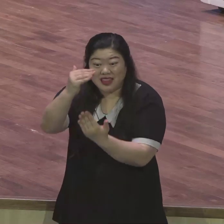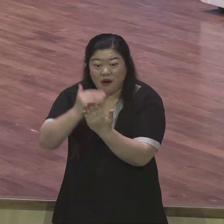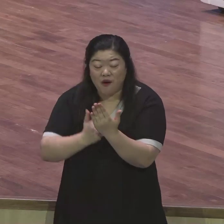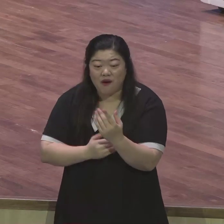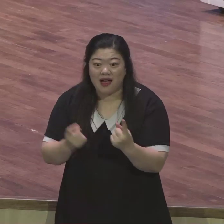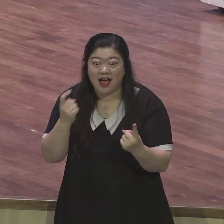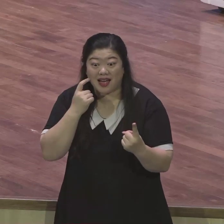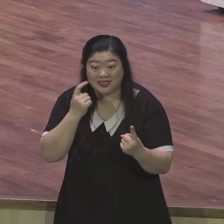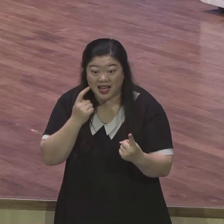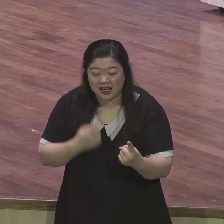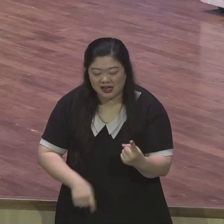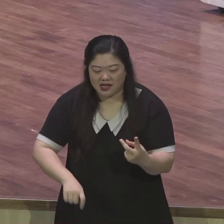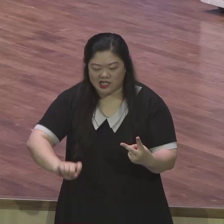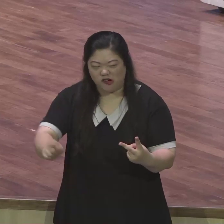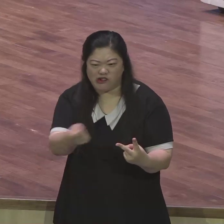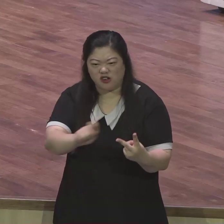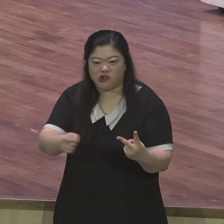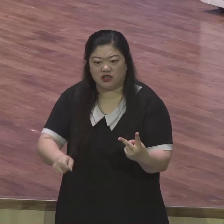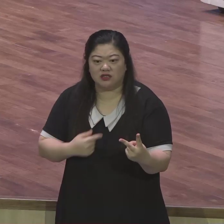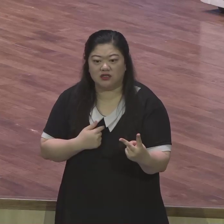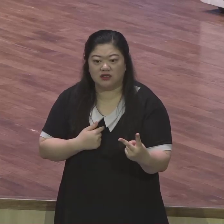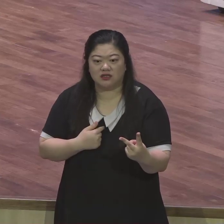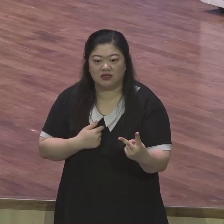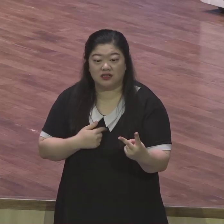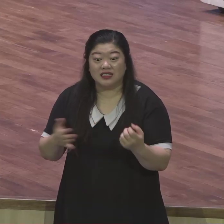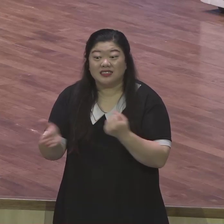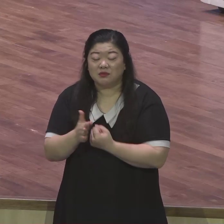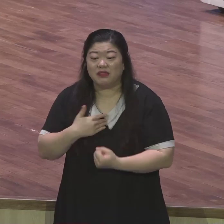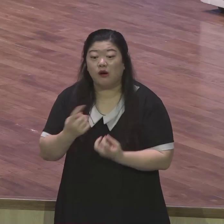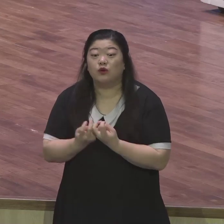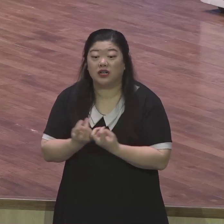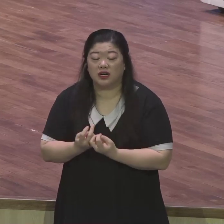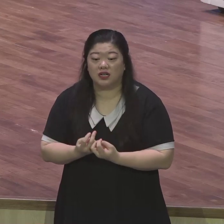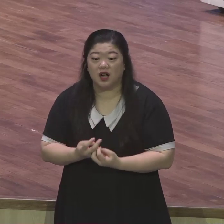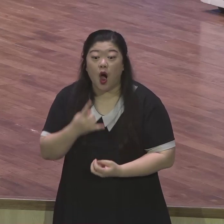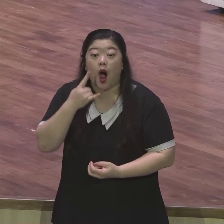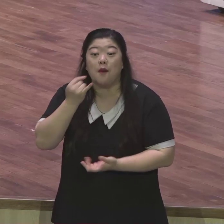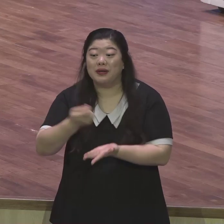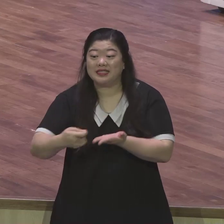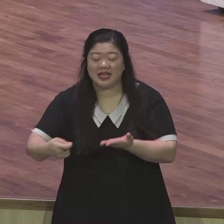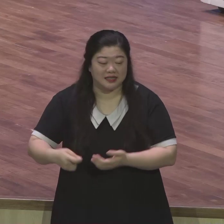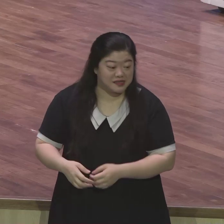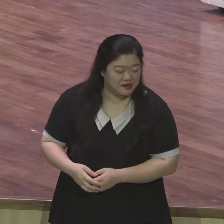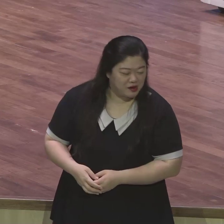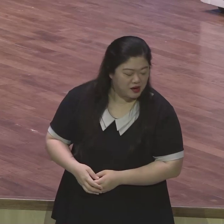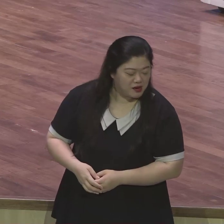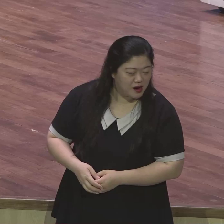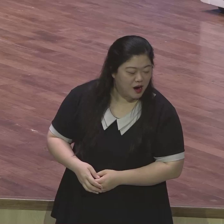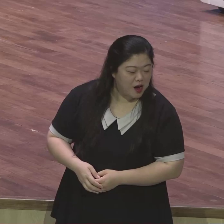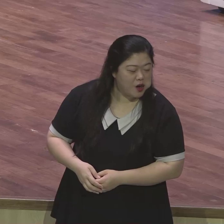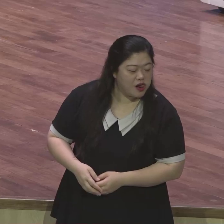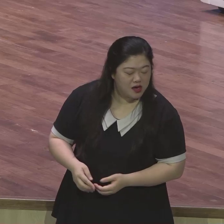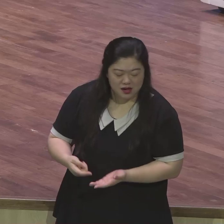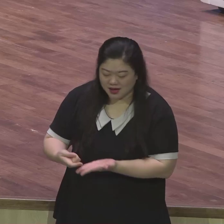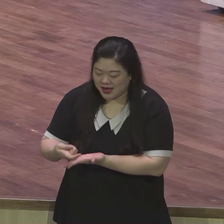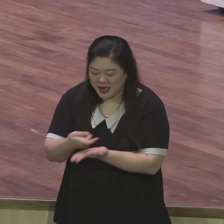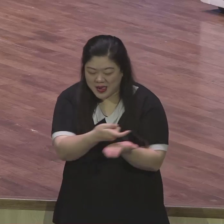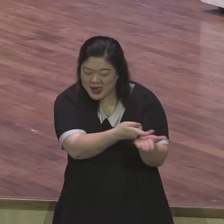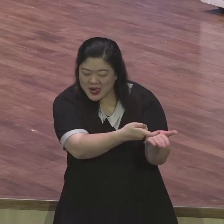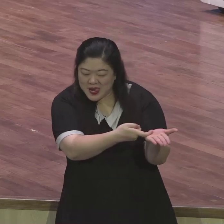혼날 것 같아서 제가 어머니의 글씨를 정교하게 흉내내서 참 잘 쓰고 있습니다라고 쓰면서 사인을 하고 있는데 그 현장에